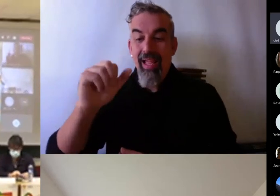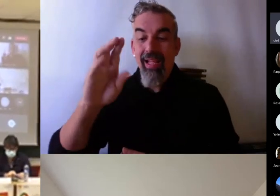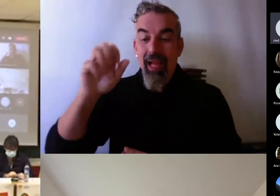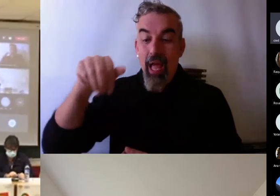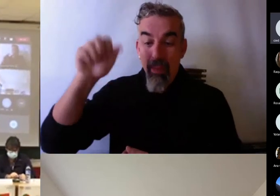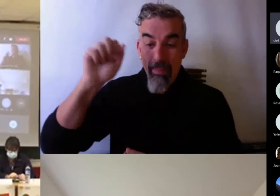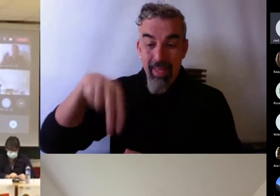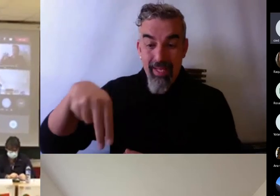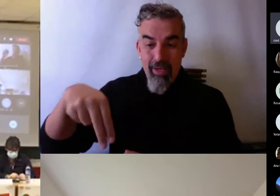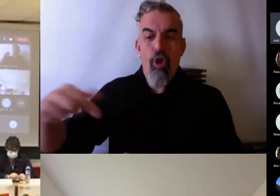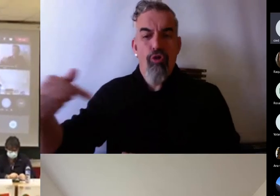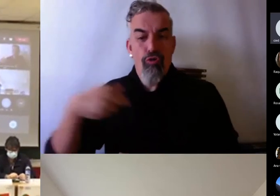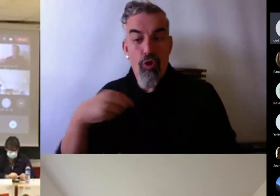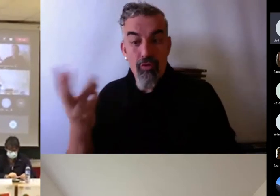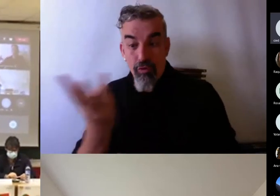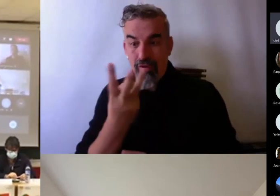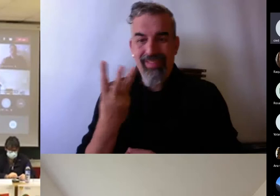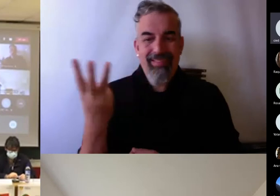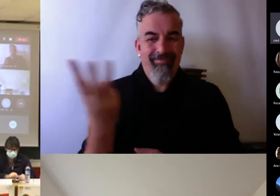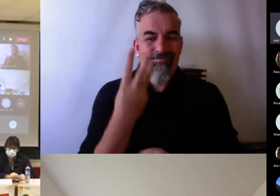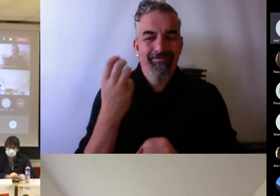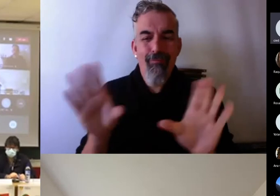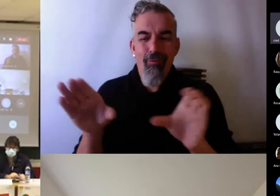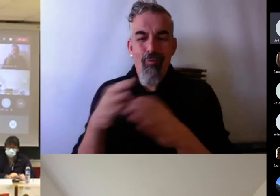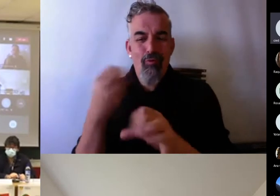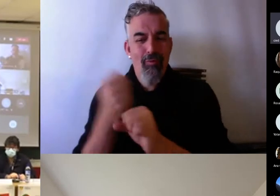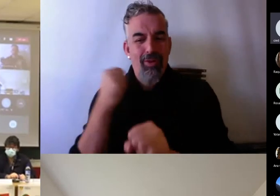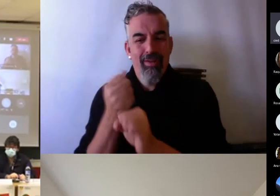trabajando en un grupo de trabajo